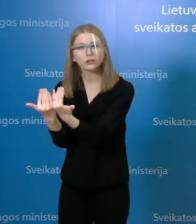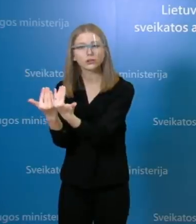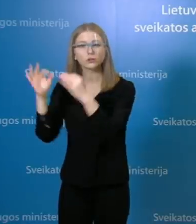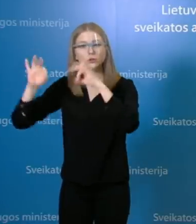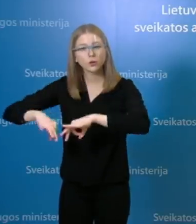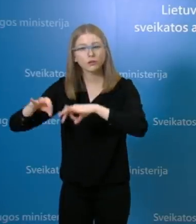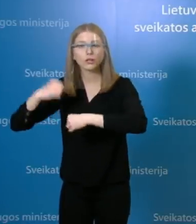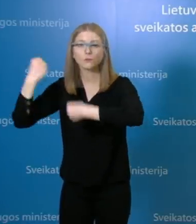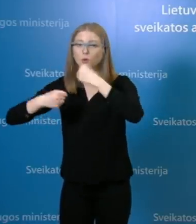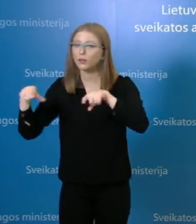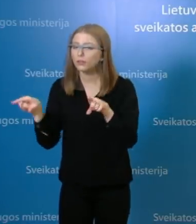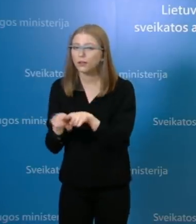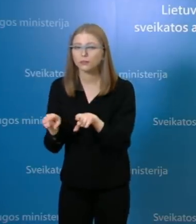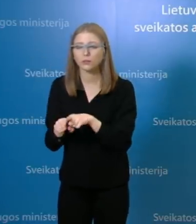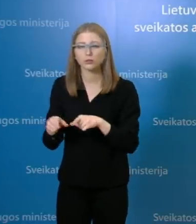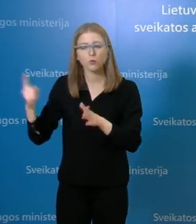reiso.